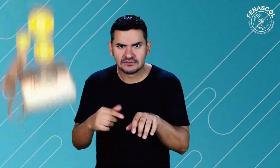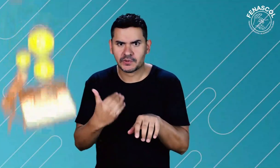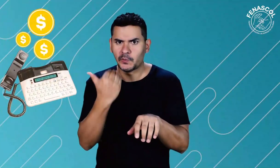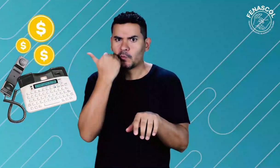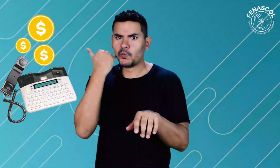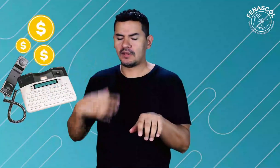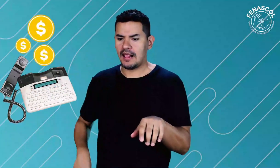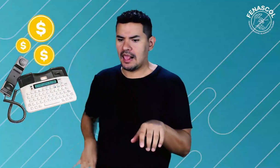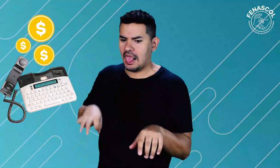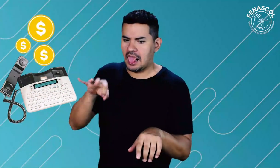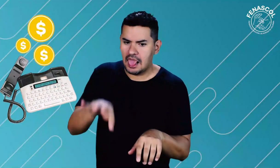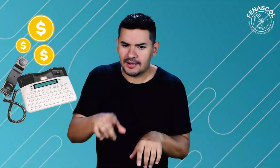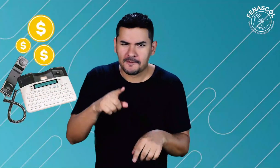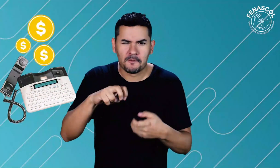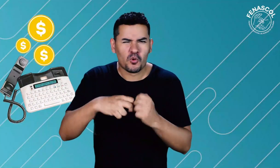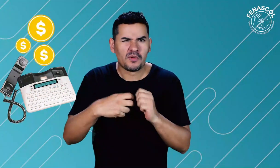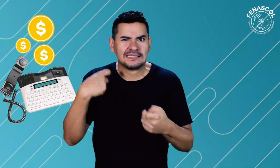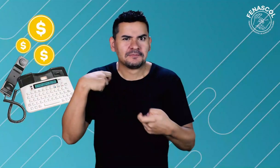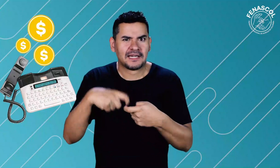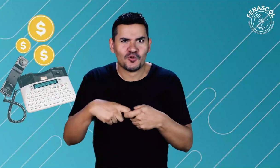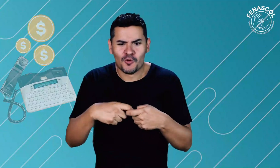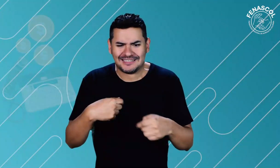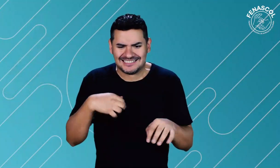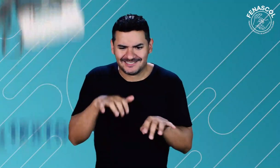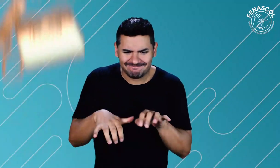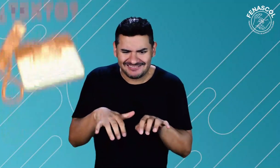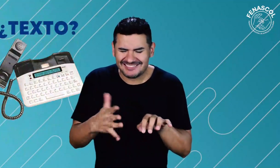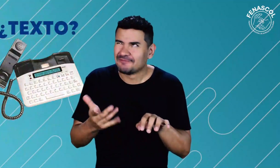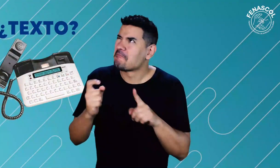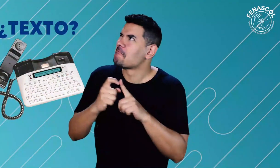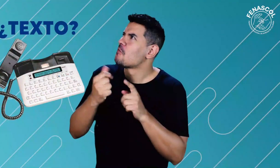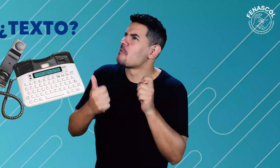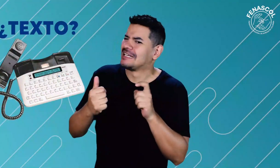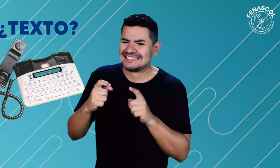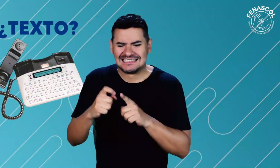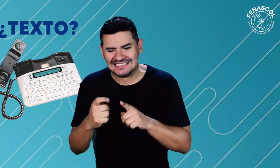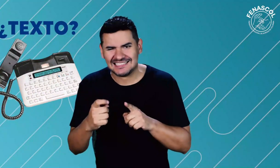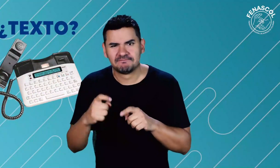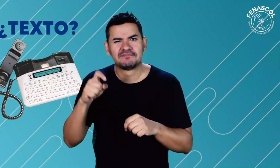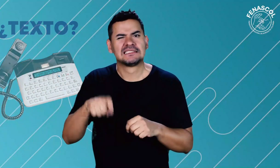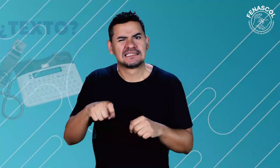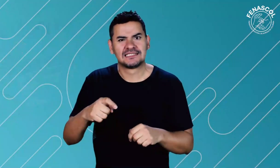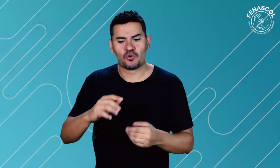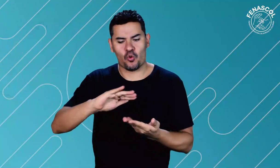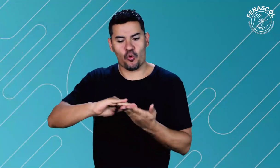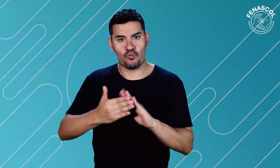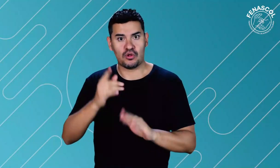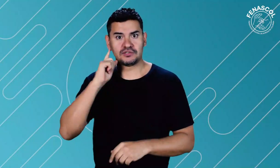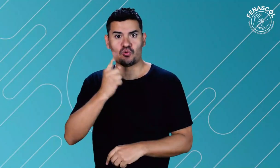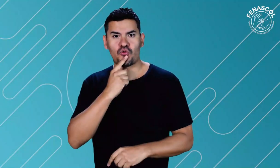sin embargo al estar tecleando los mensajes se nos consumía mucho tiempo y dinero y también no encontrábamos muchas veces la